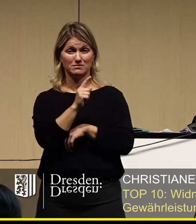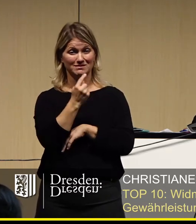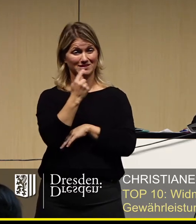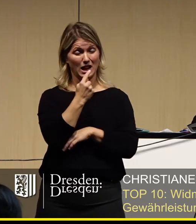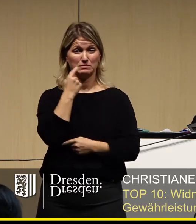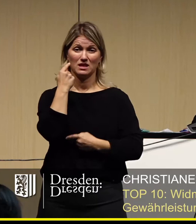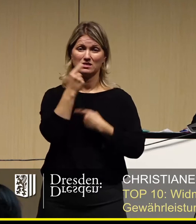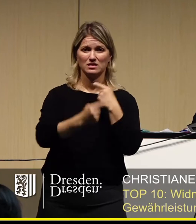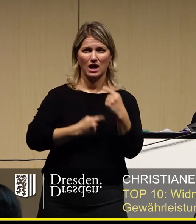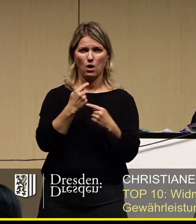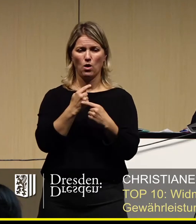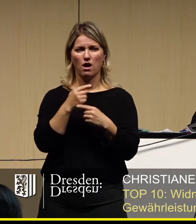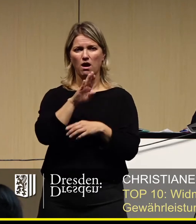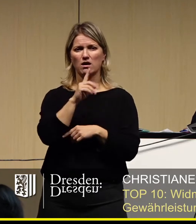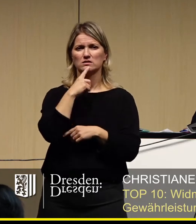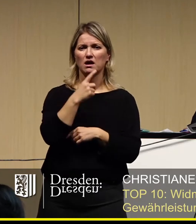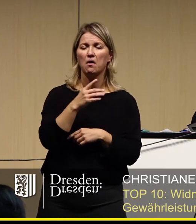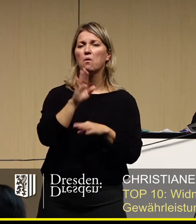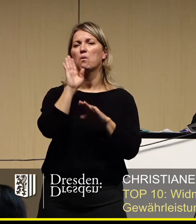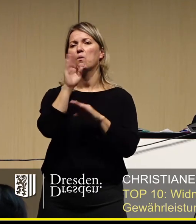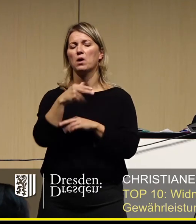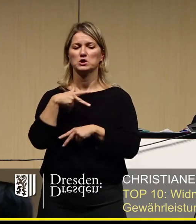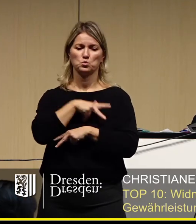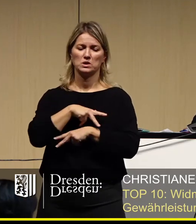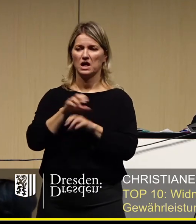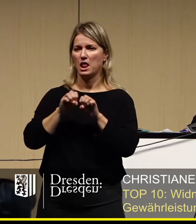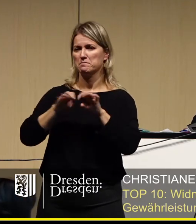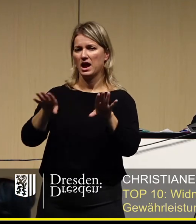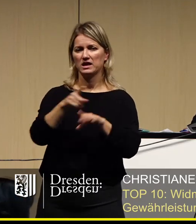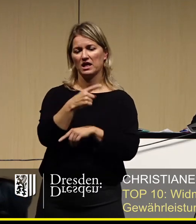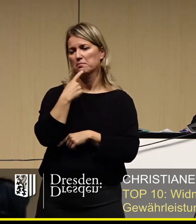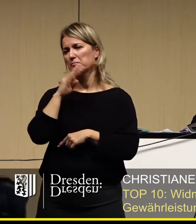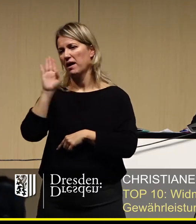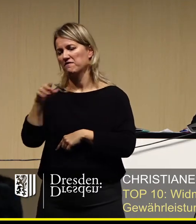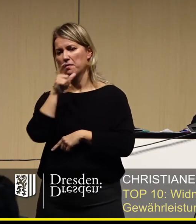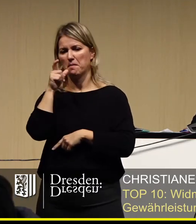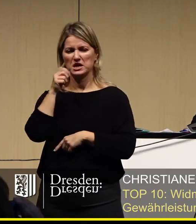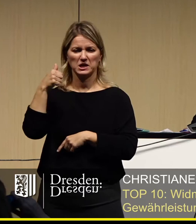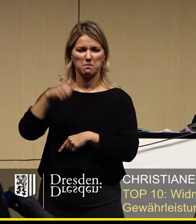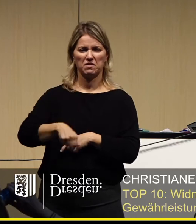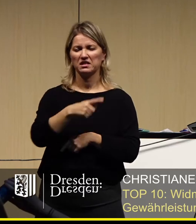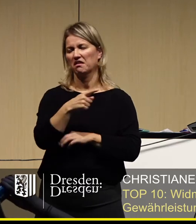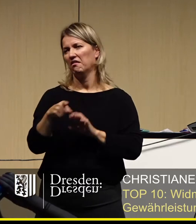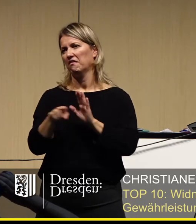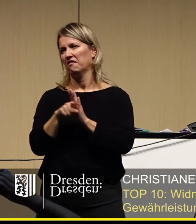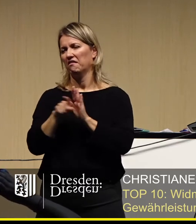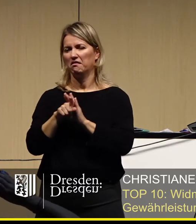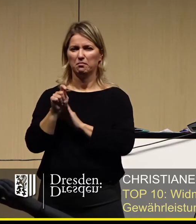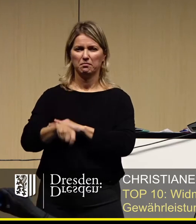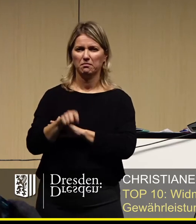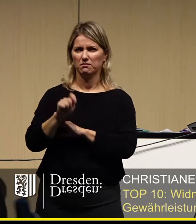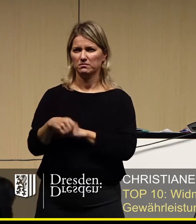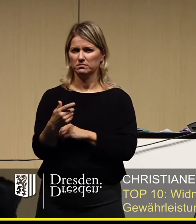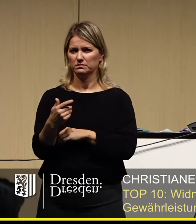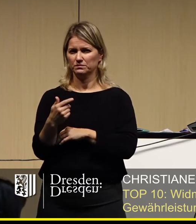negativ in den sozialen Medien belegt, und ist es, glaube ich,